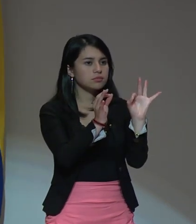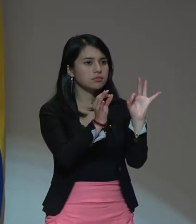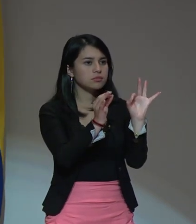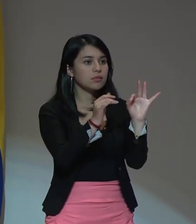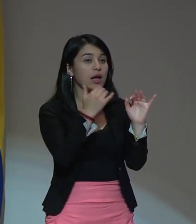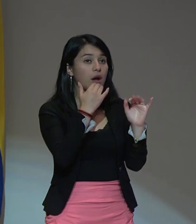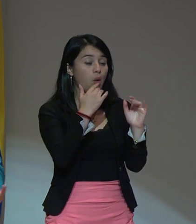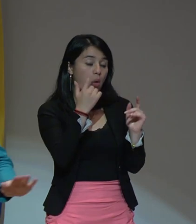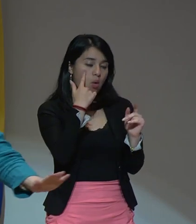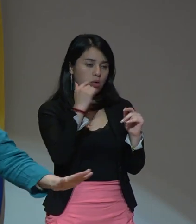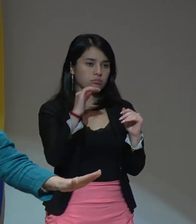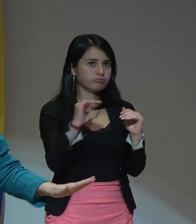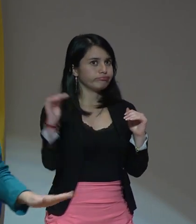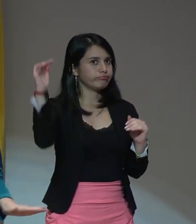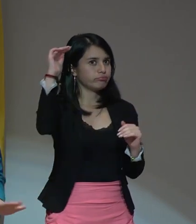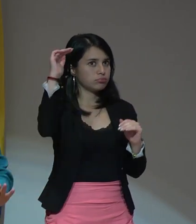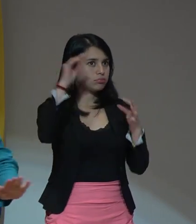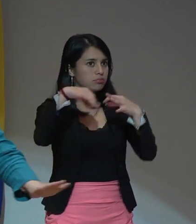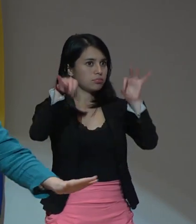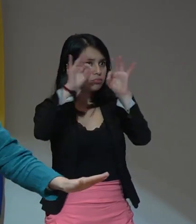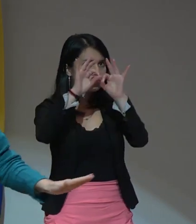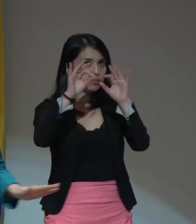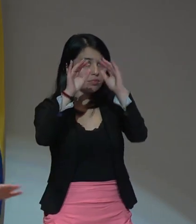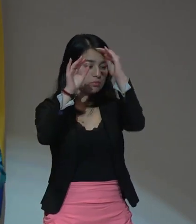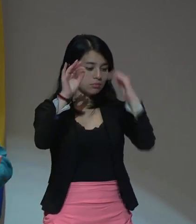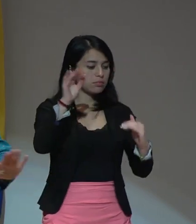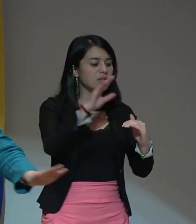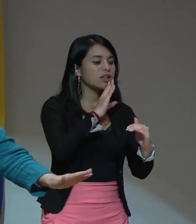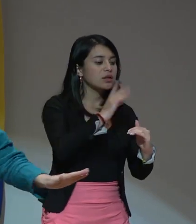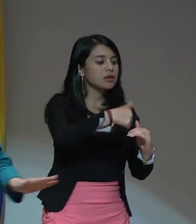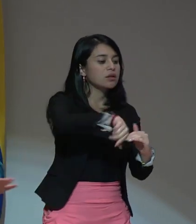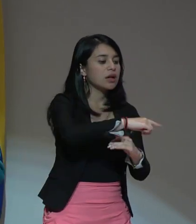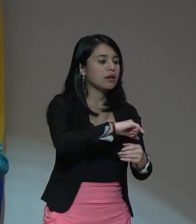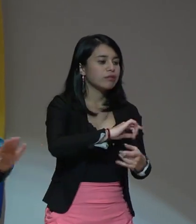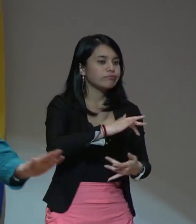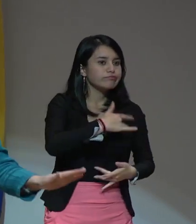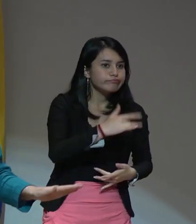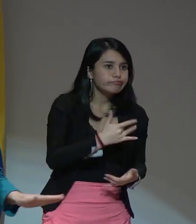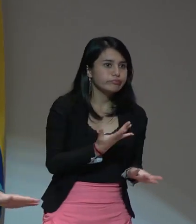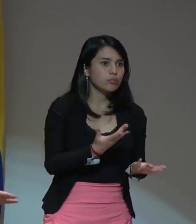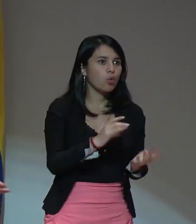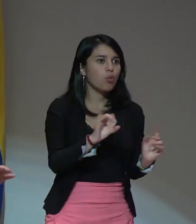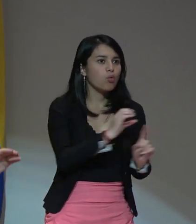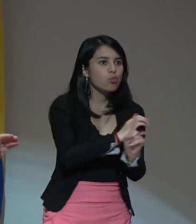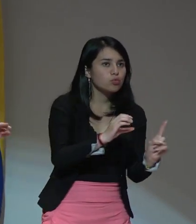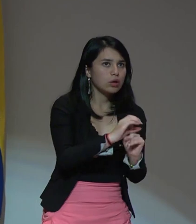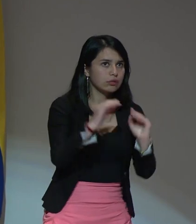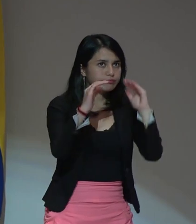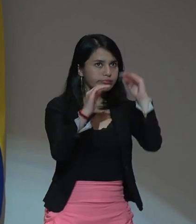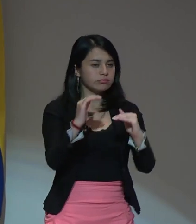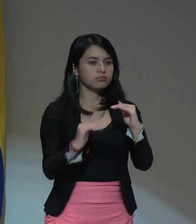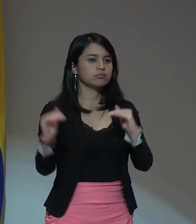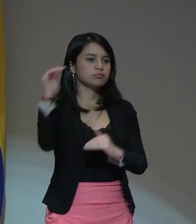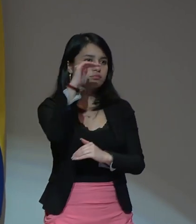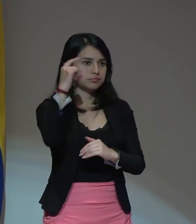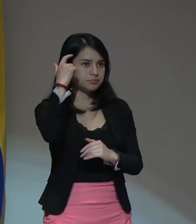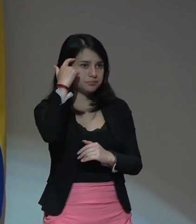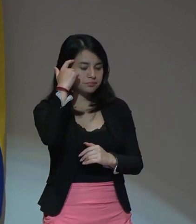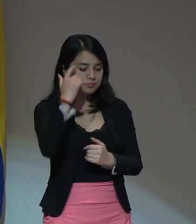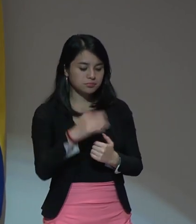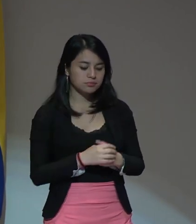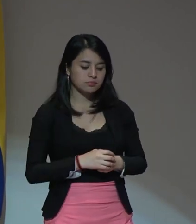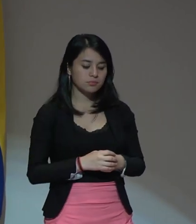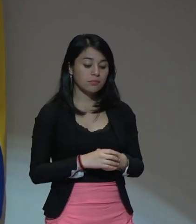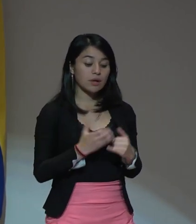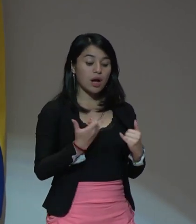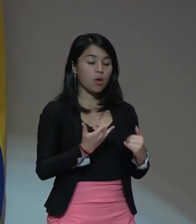disminuyendo la importancia de las emociones o de las culturas. En la